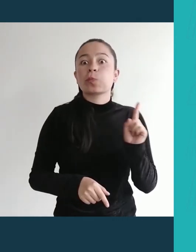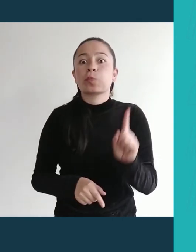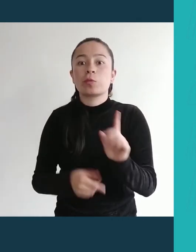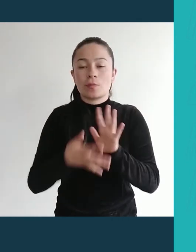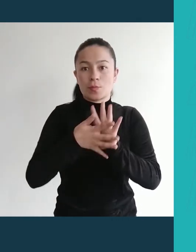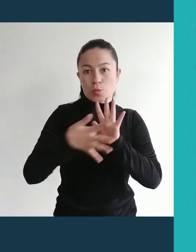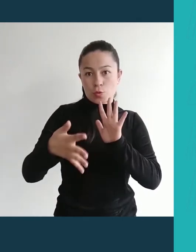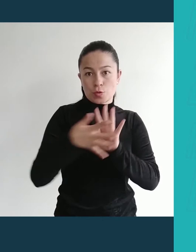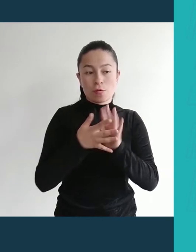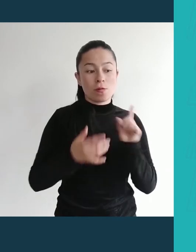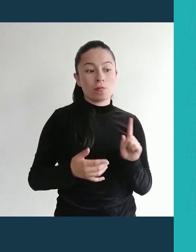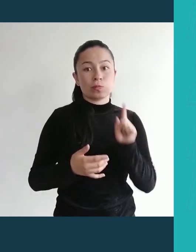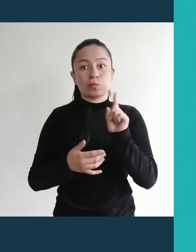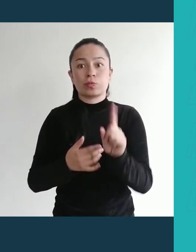lingüísticos sordos.